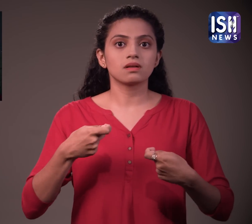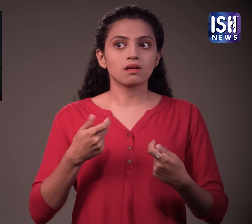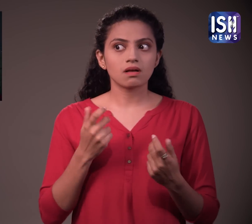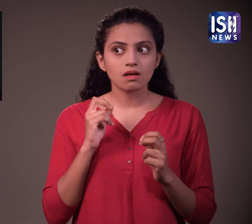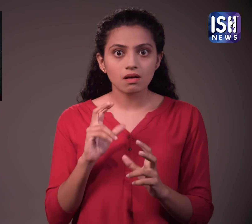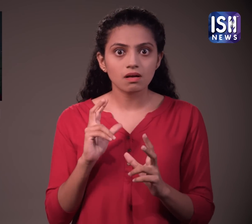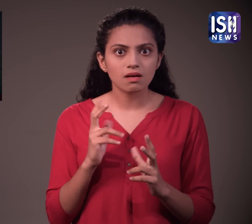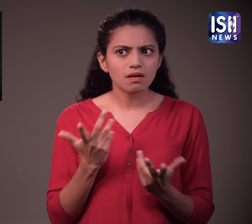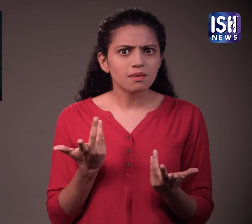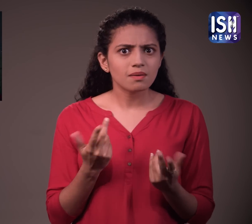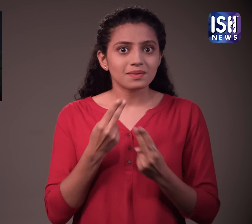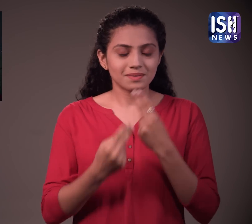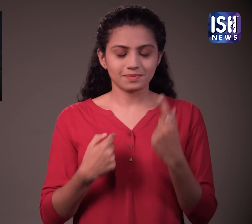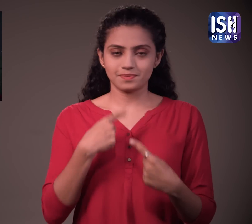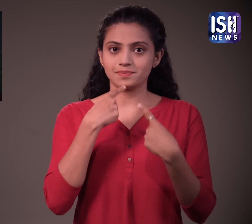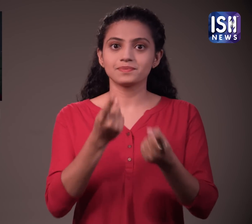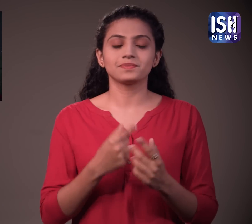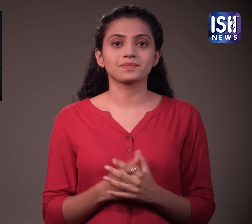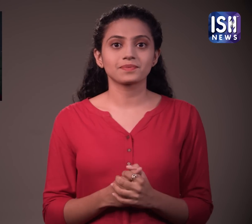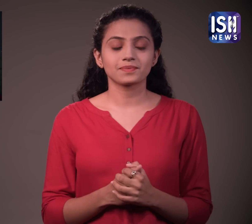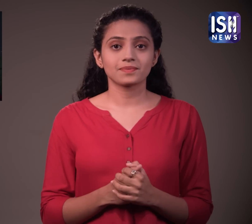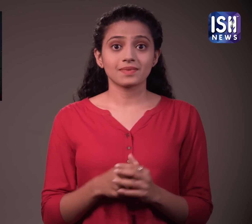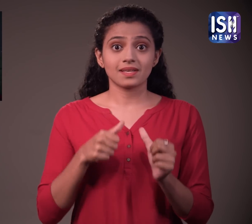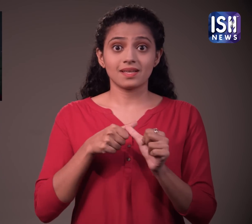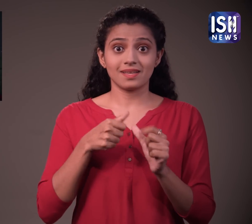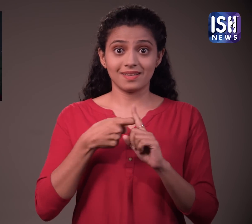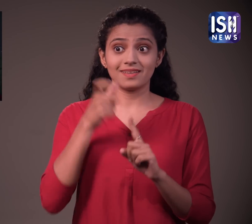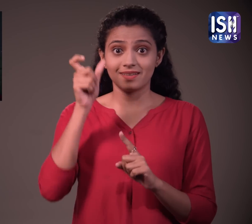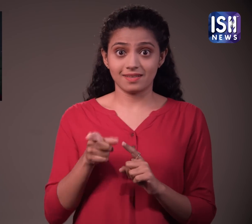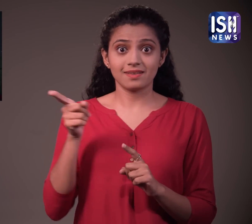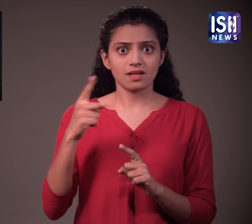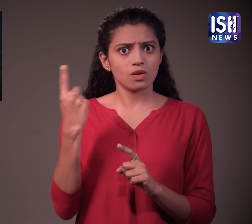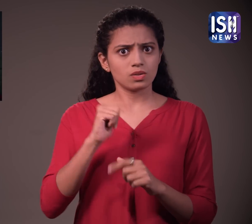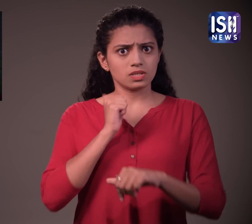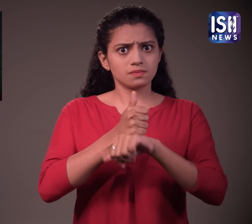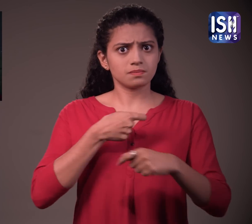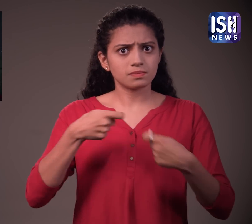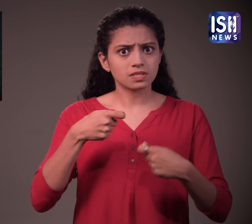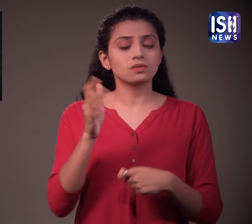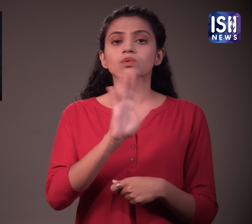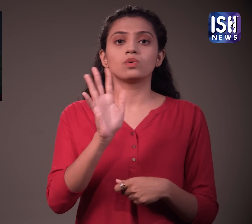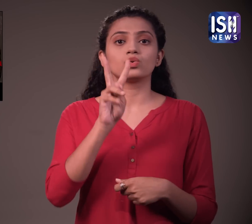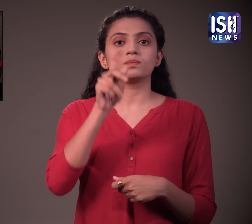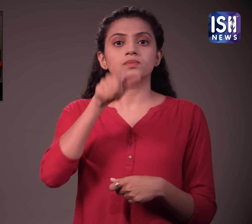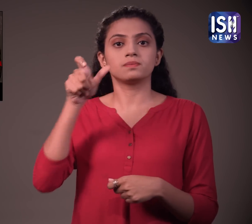अश्चरिय जनक मैं आपको इसके बारे में बताती हूँ। आर्यन खान ने दो पार्टनर्स के साथ बिजनेस खड़ा